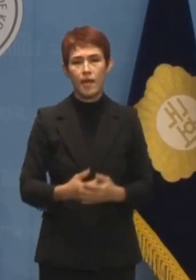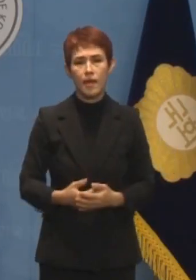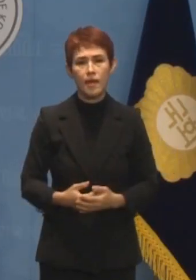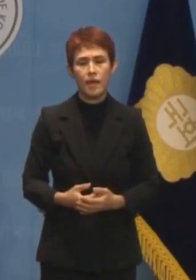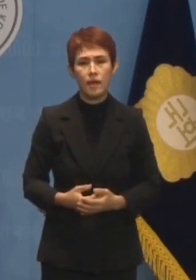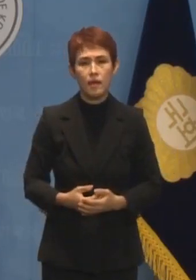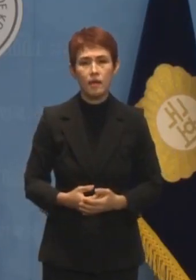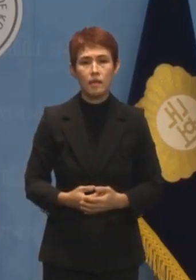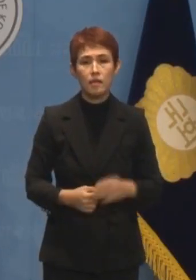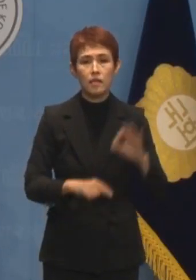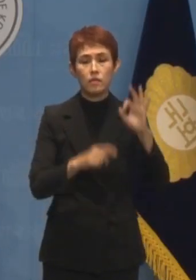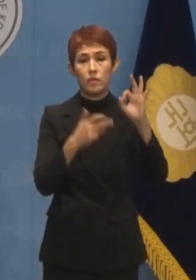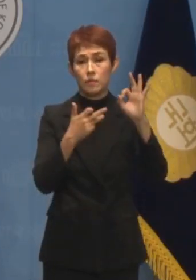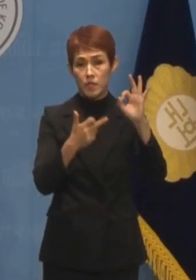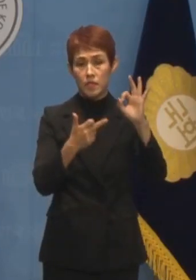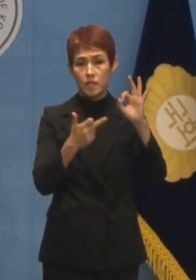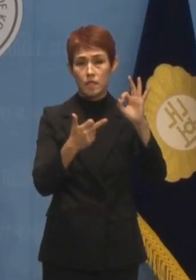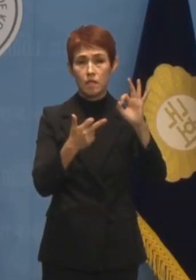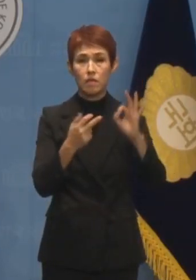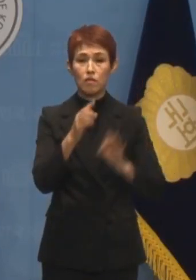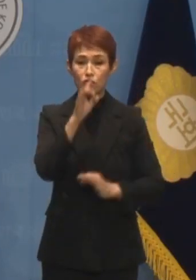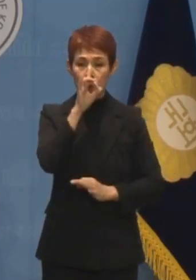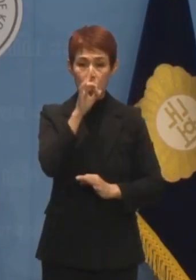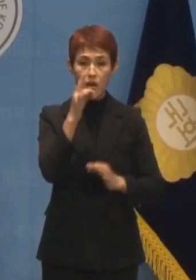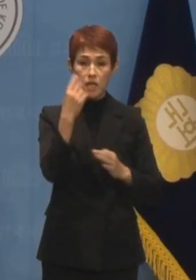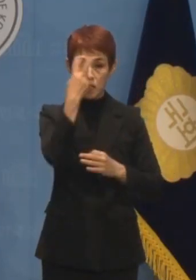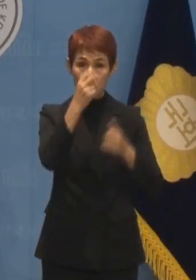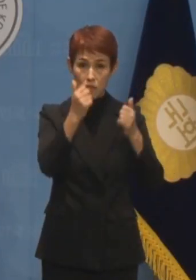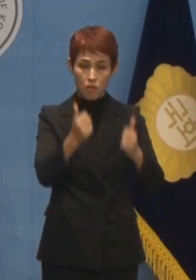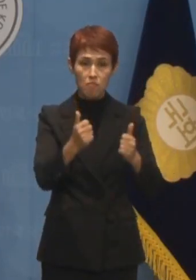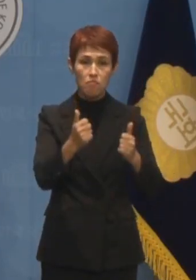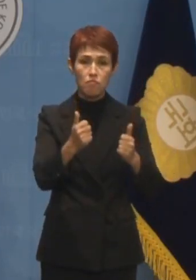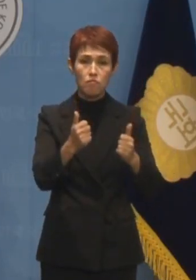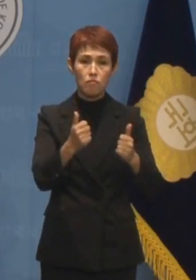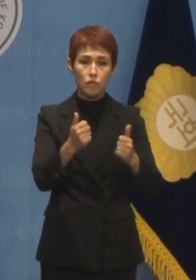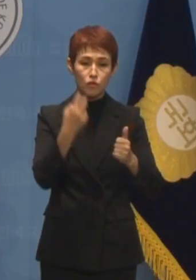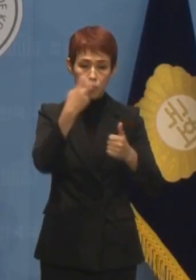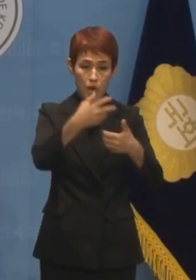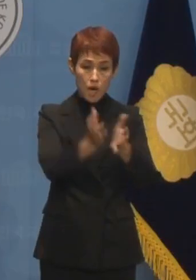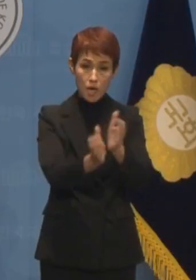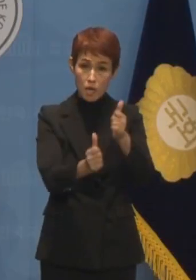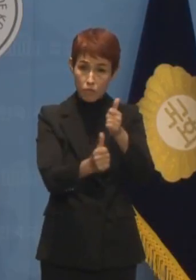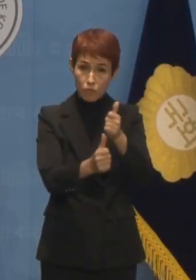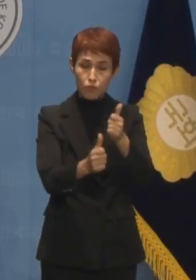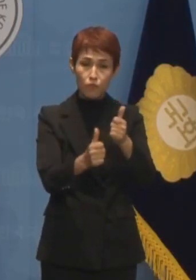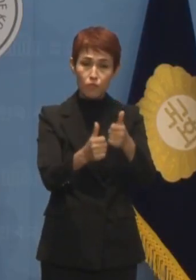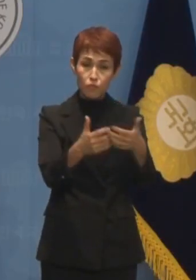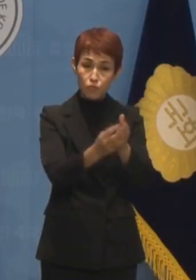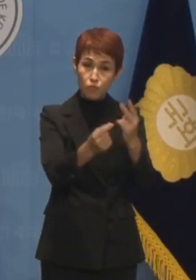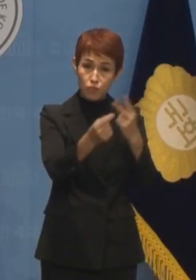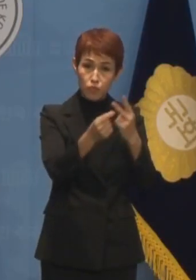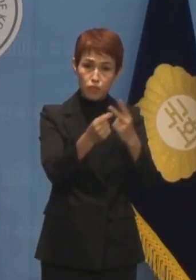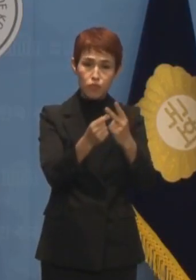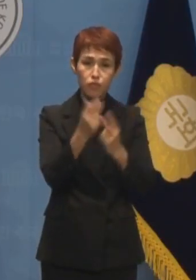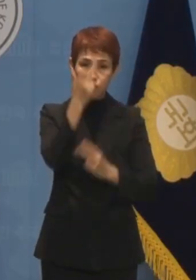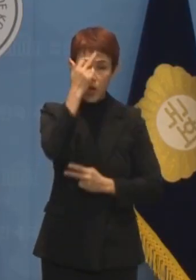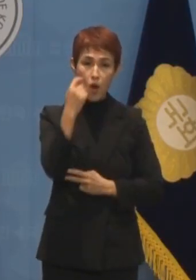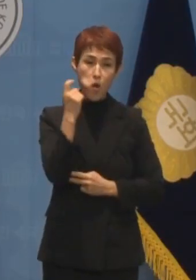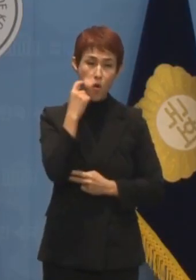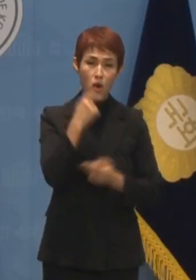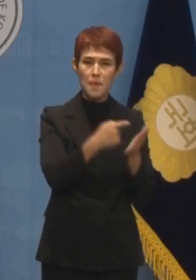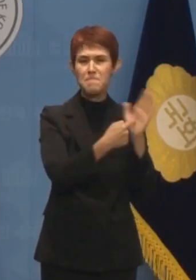지난 17일 서울중앙지검 반부패 수사 2부 최재훈 부장검사의 거짓말이 만천하에